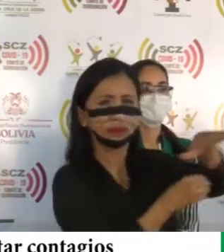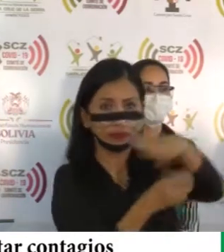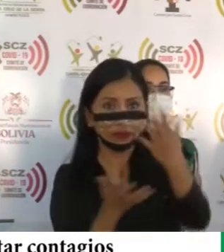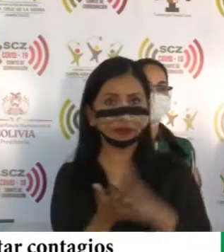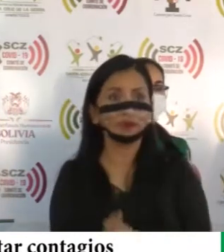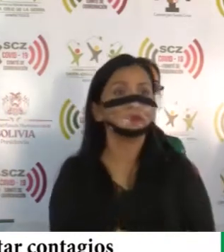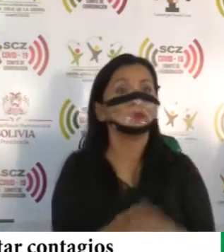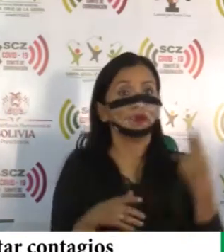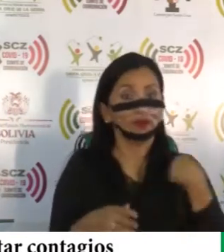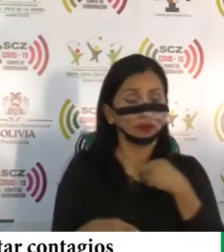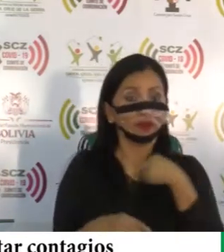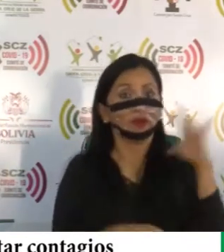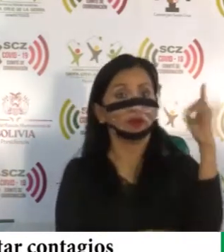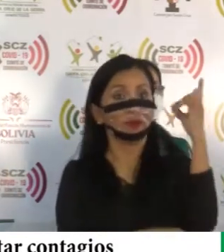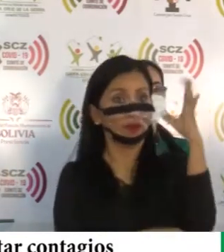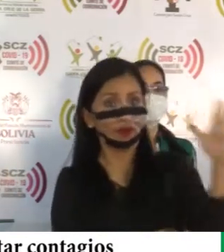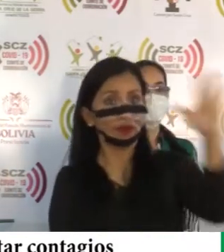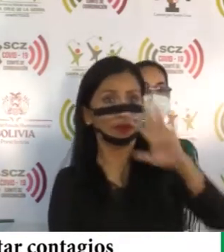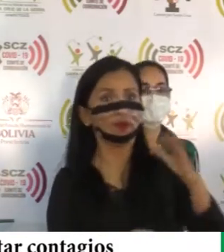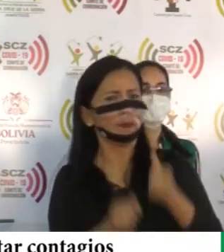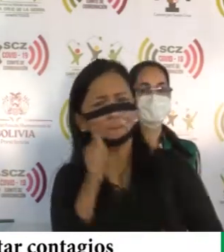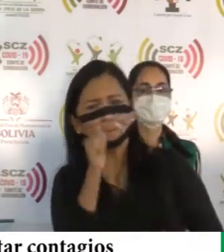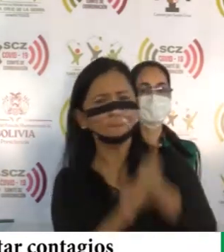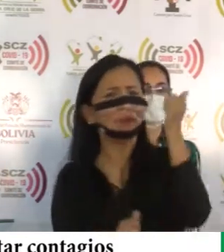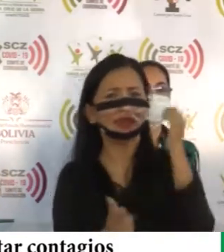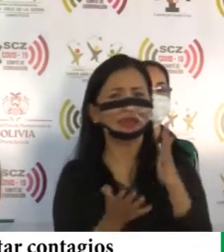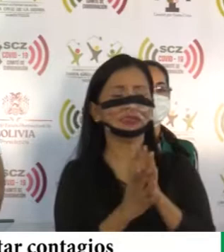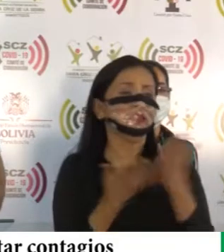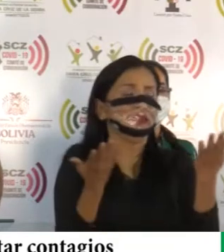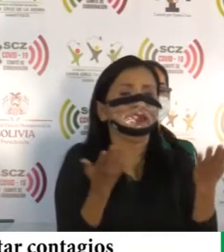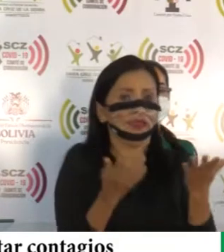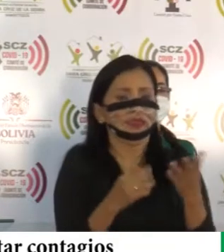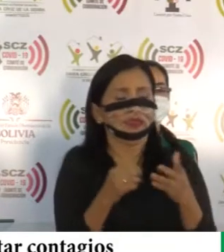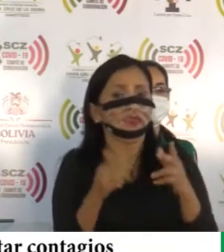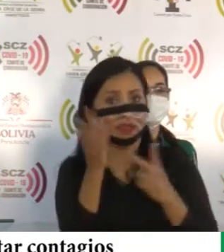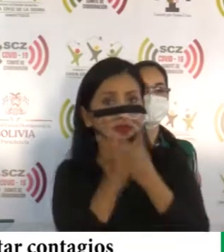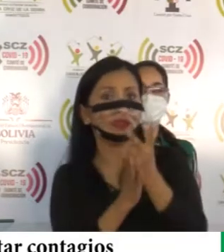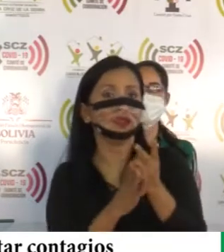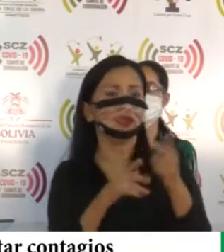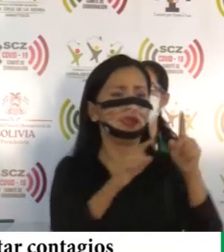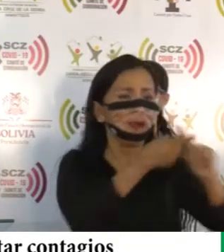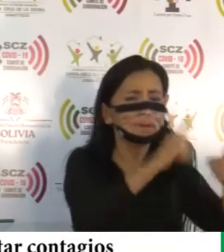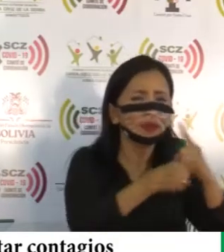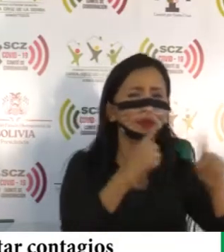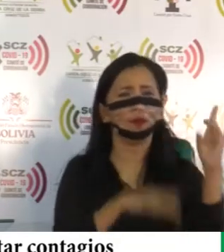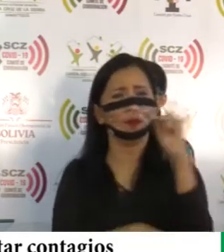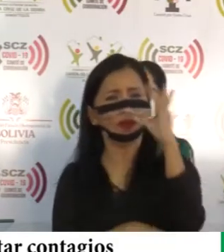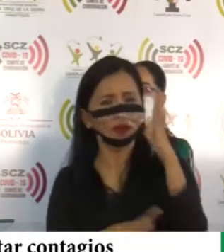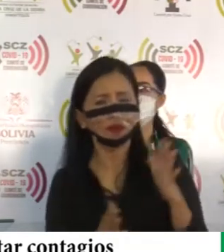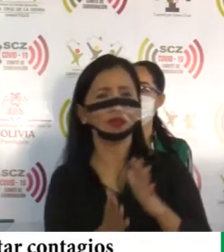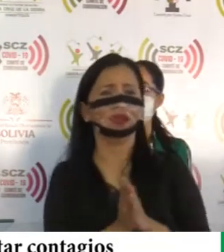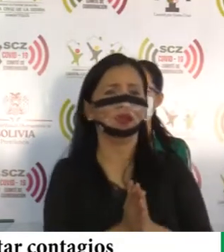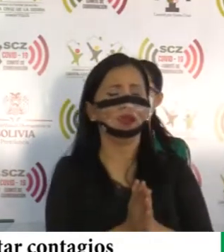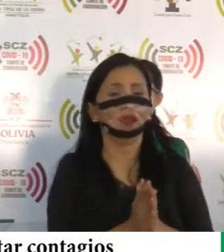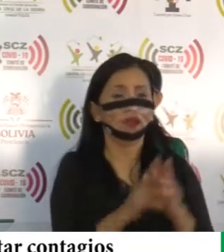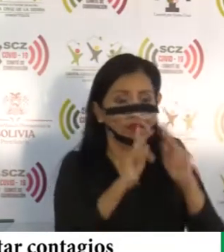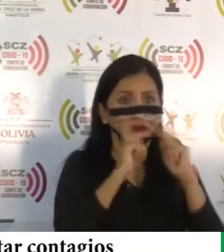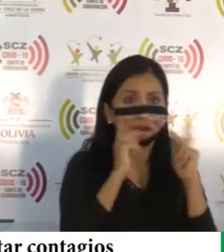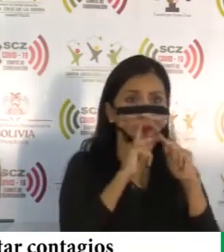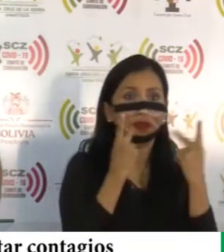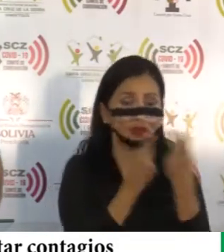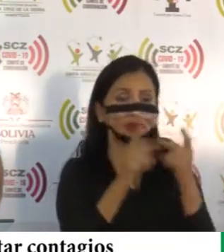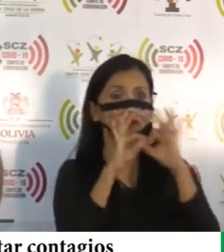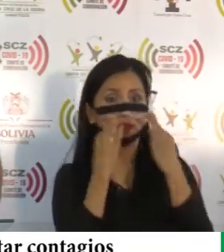Liderizamos el país en ese sentido. Son familiares, amigos, bolivianos, en nuestro